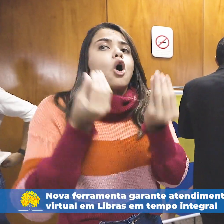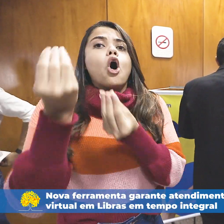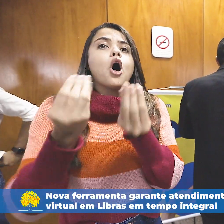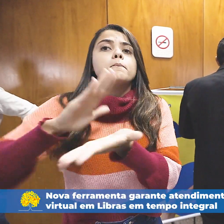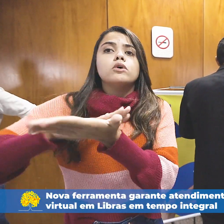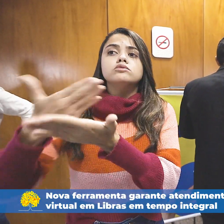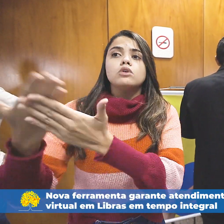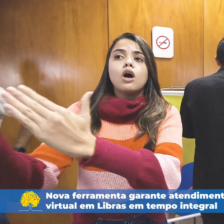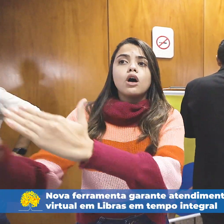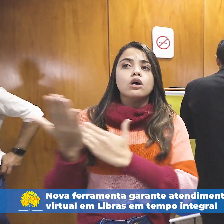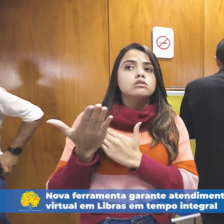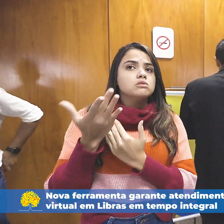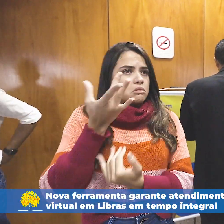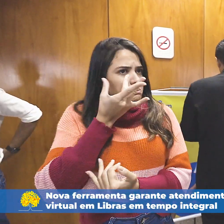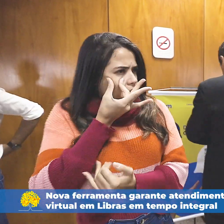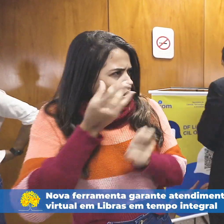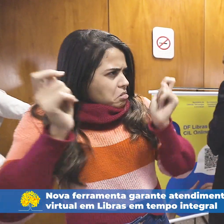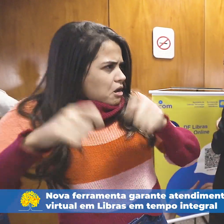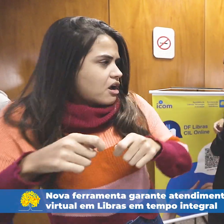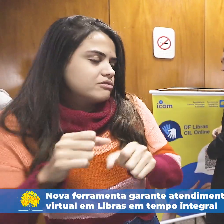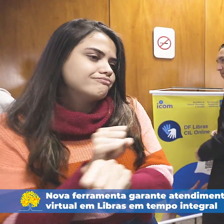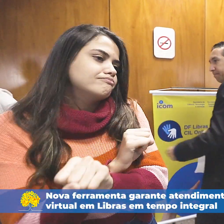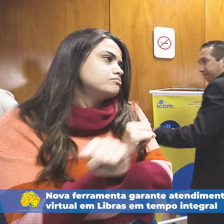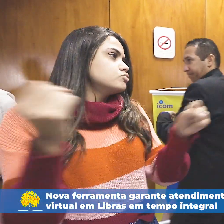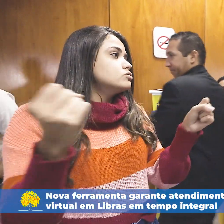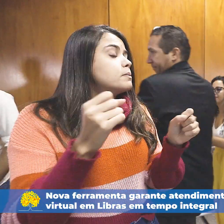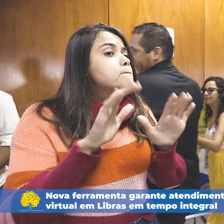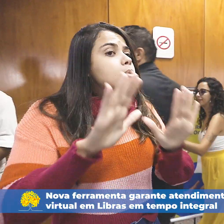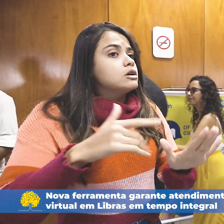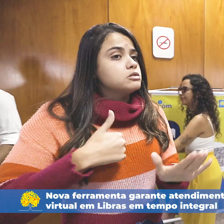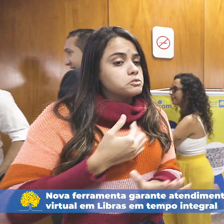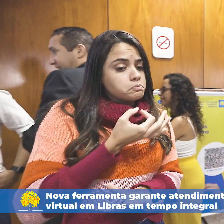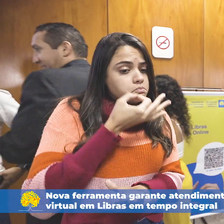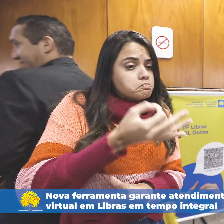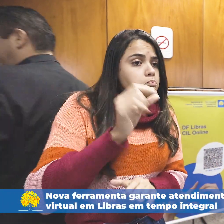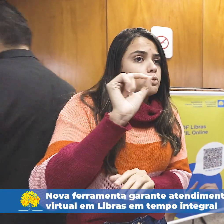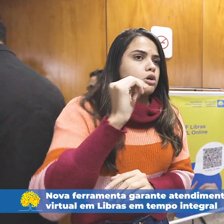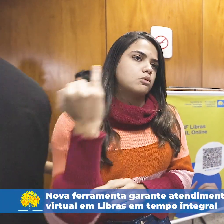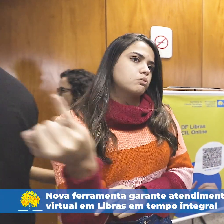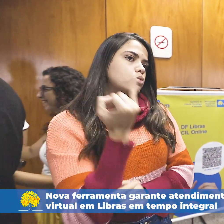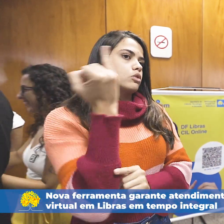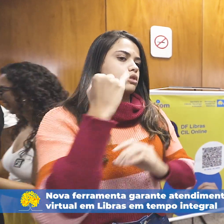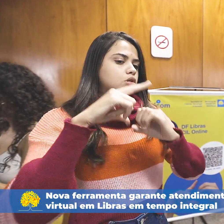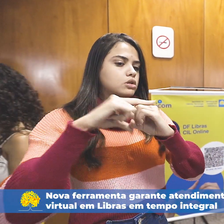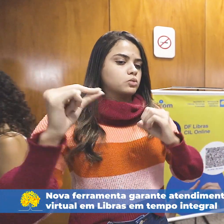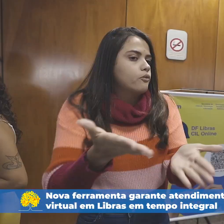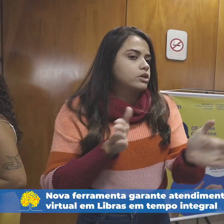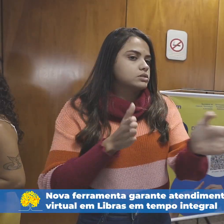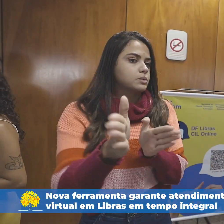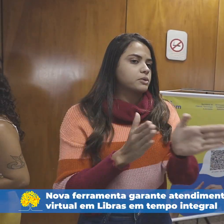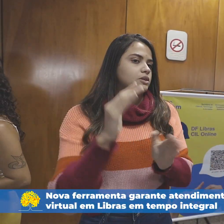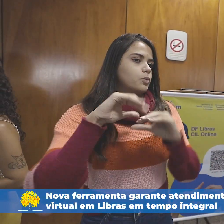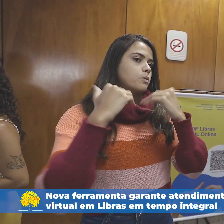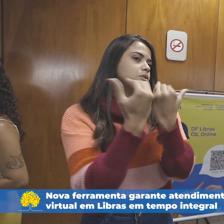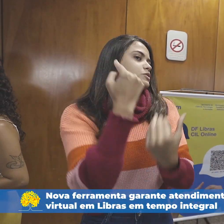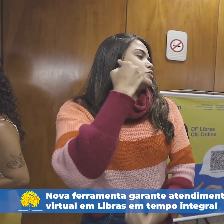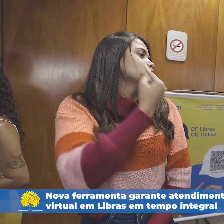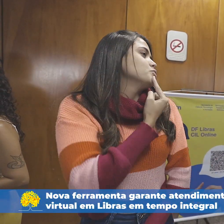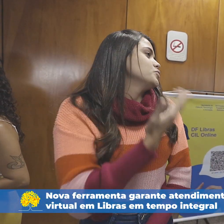muito importante a comunicação, a acessibilidade. Às vezes é impossível o intérprete estar ali presencialmente, vai conseguir esse atendimento de